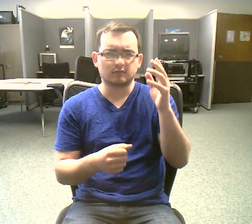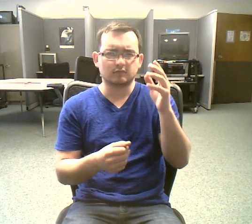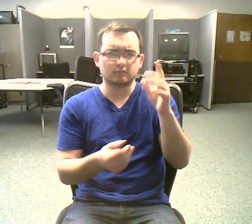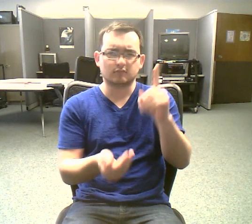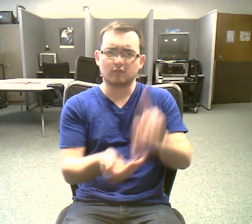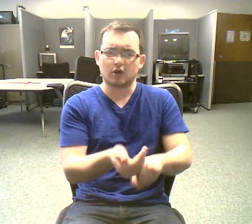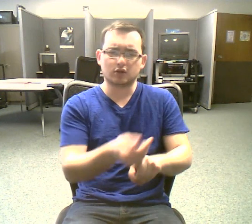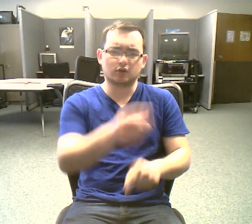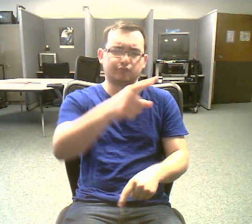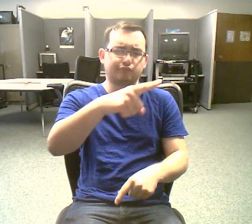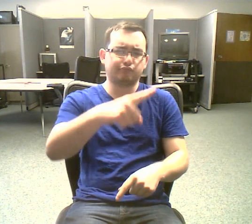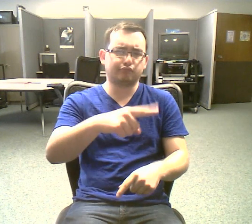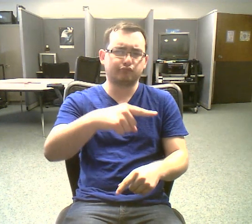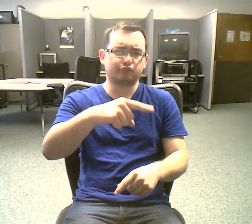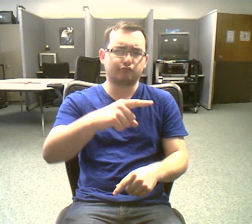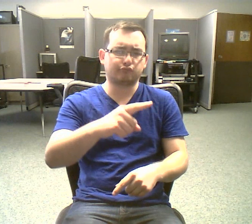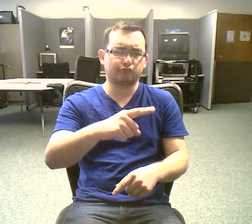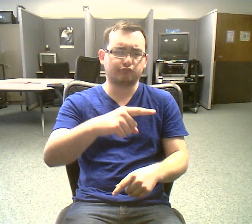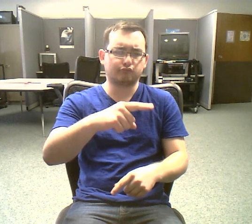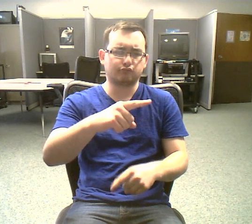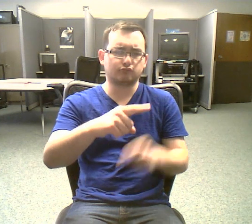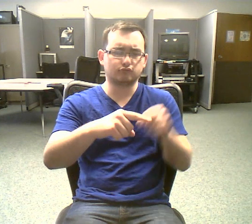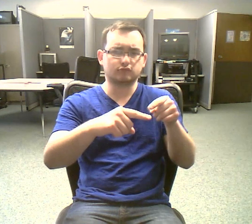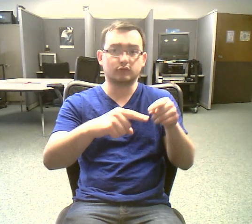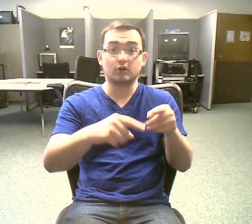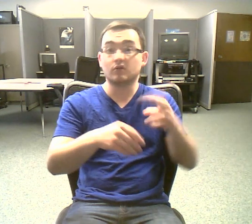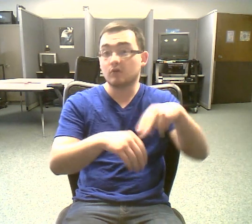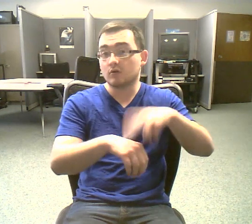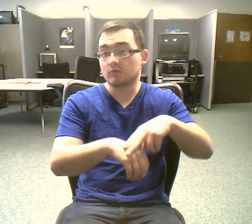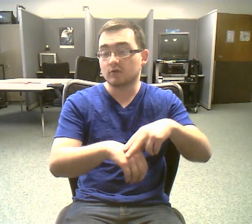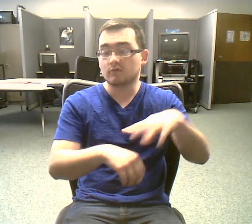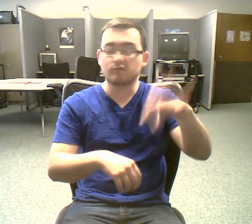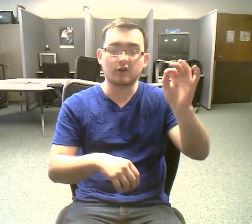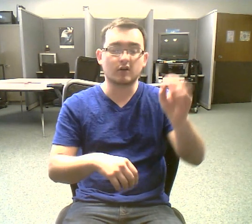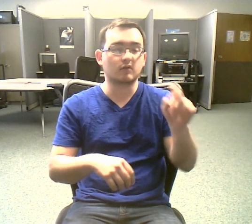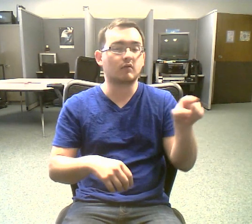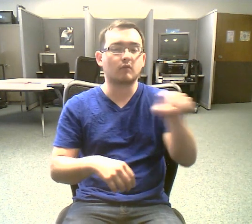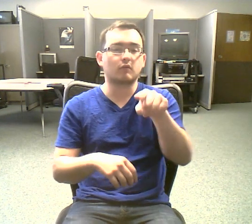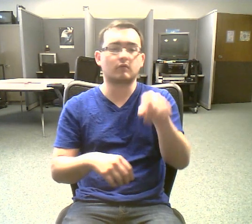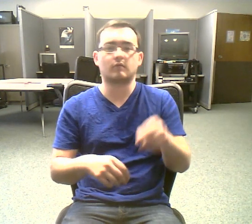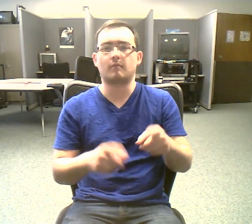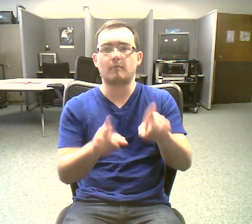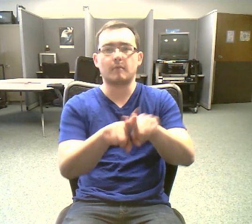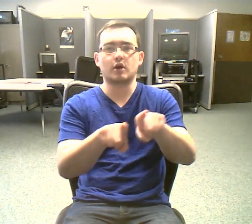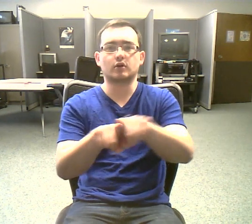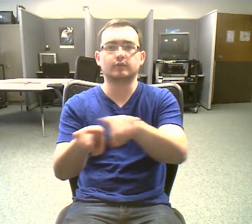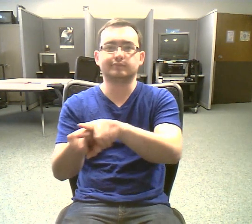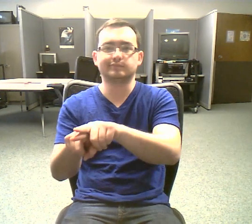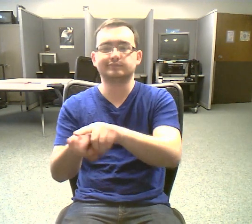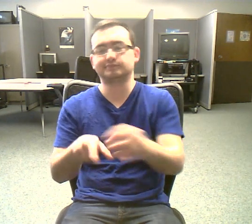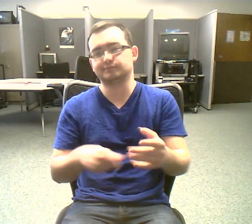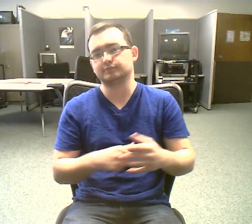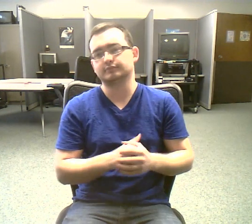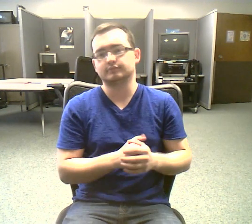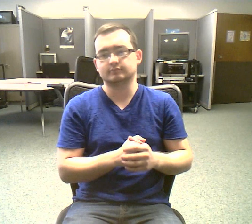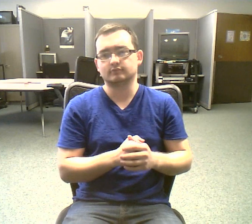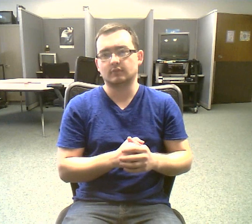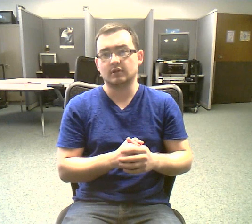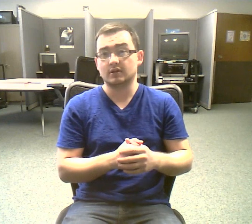They are usually found in pairs. Scientists count individual strands of chromosomes.